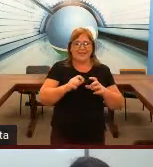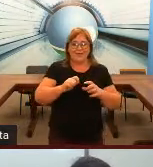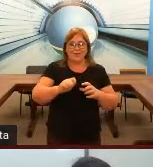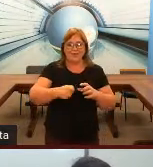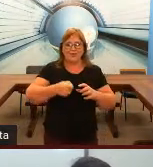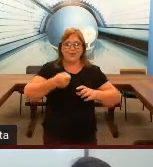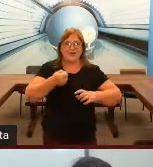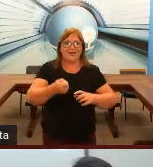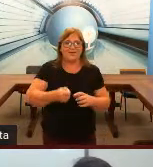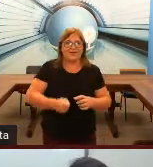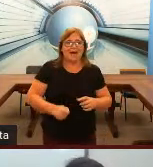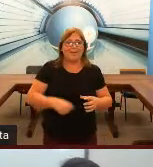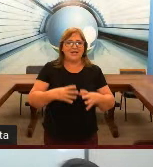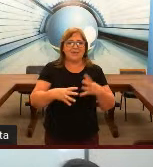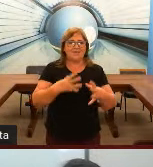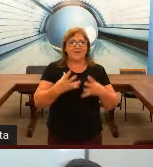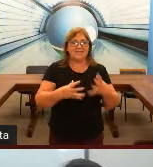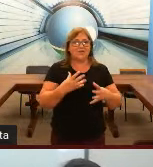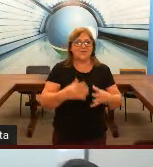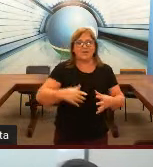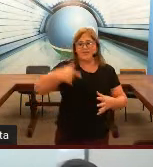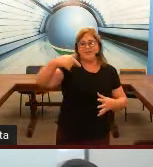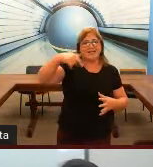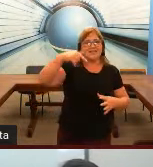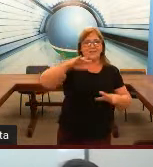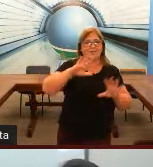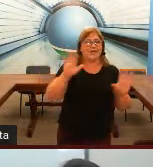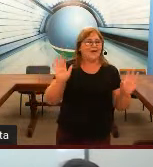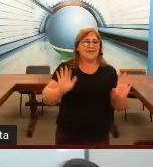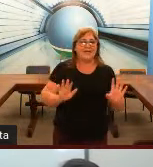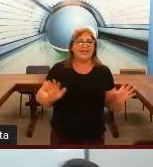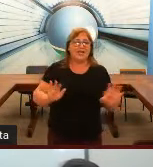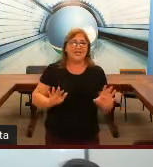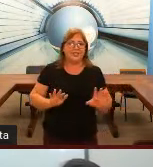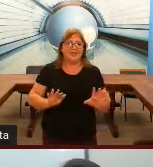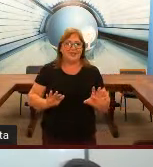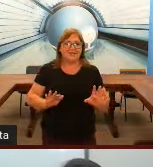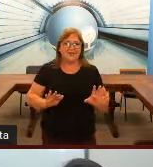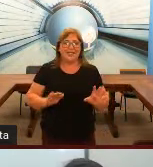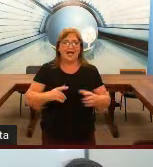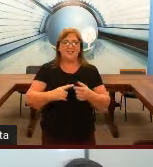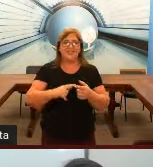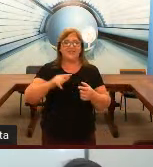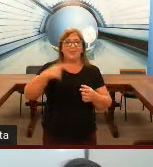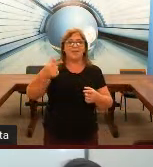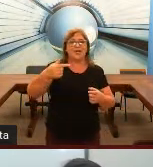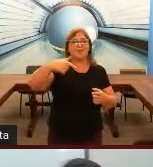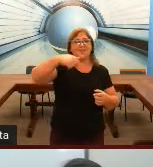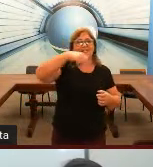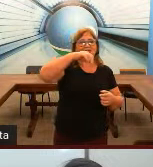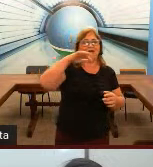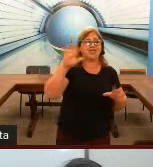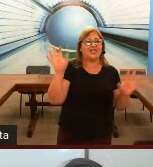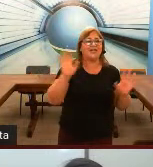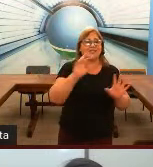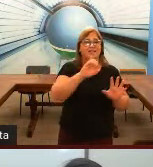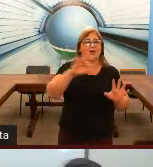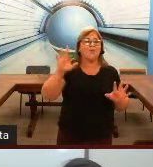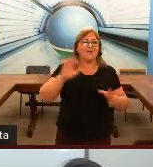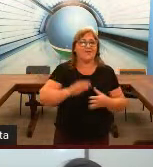Então, o surdo vai a próxima vez que ele conversar quando você fizer assim ele vai entender direitinho. E às vezes se você pedir ele para fazer datilologia ele já esqueceu como é que